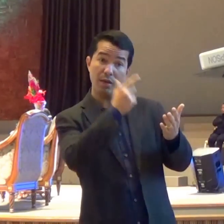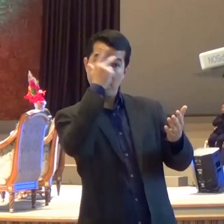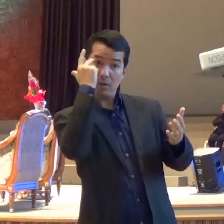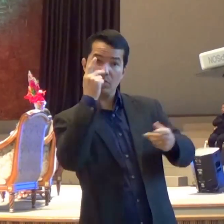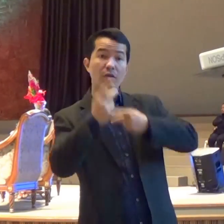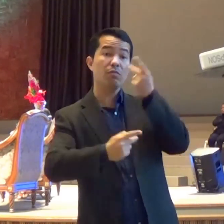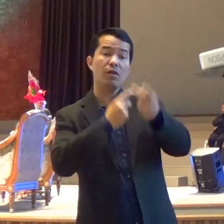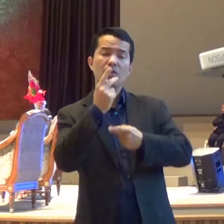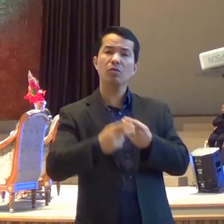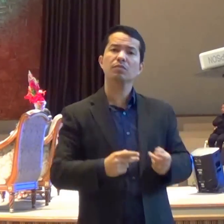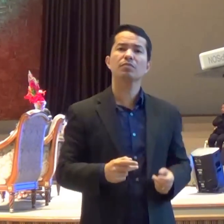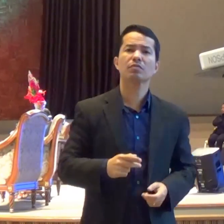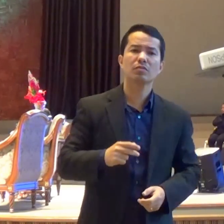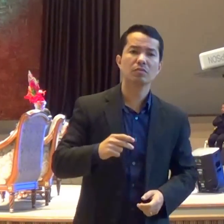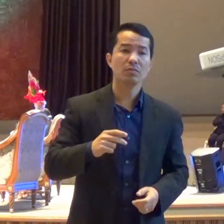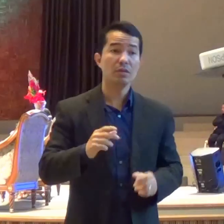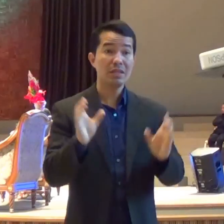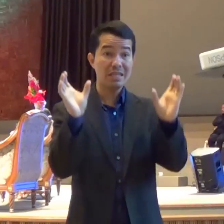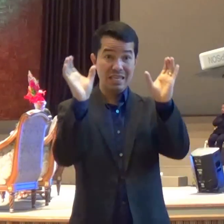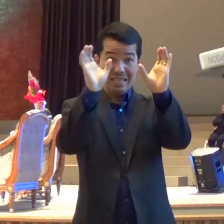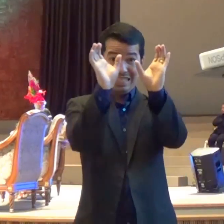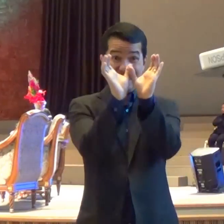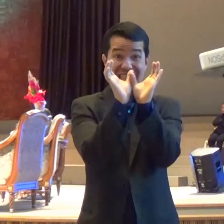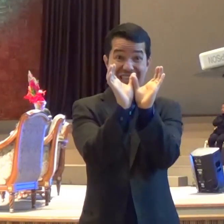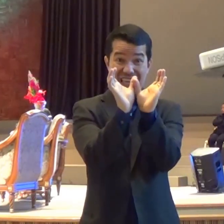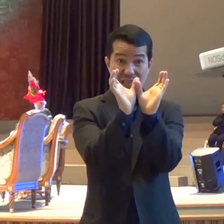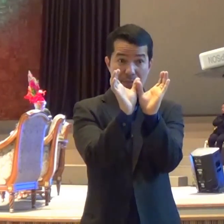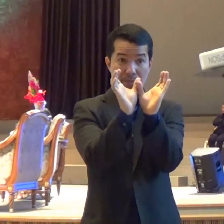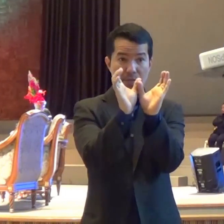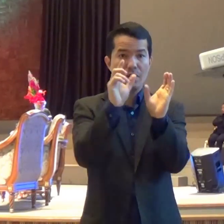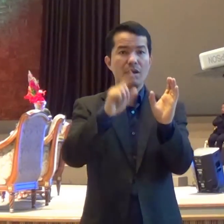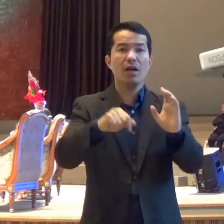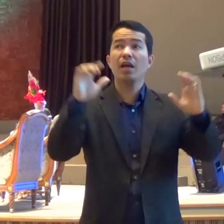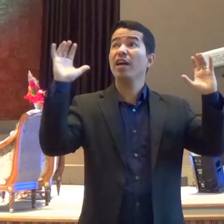Que A ceia Do senhor É a festa Do noivado